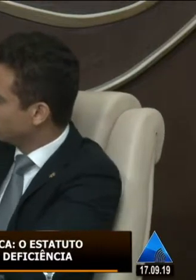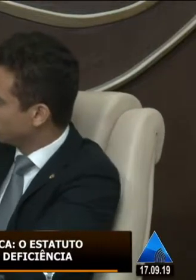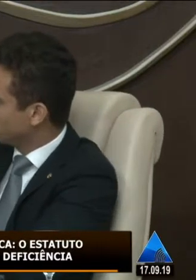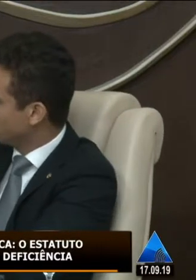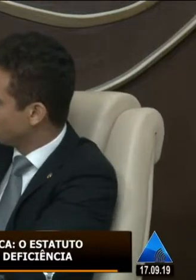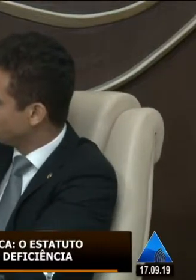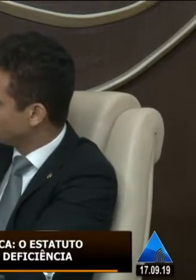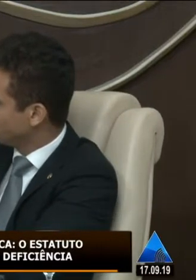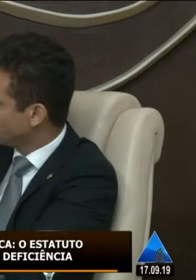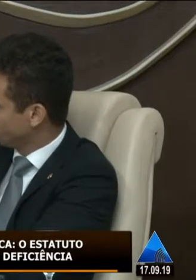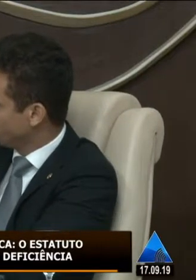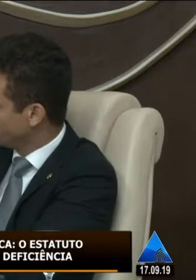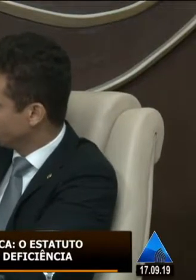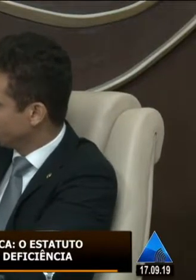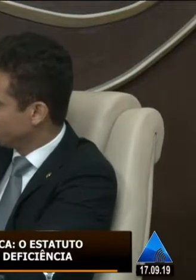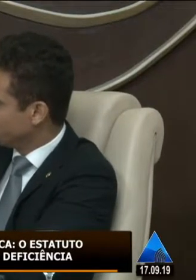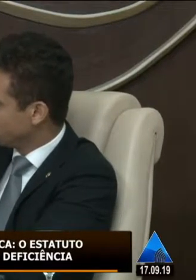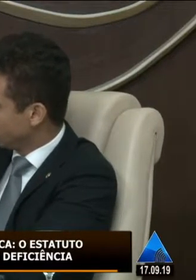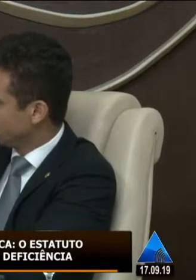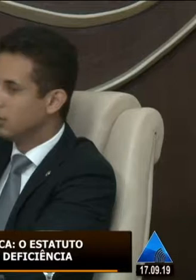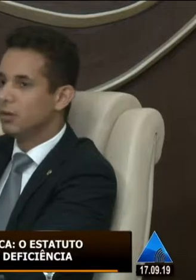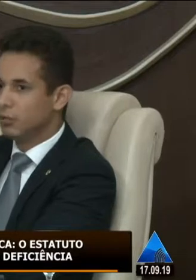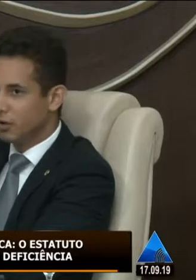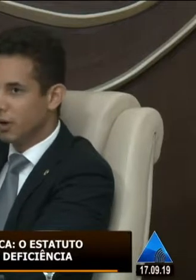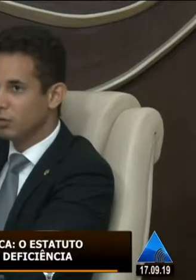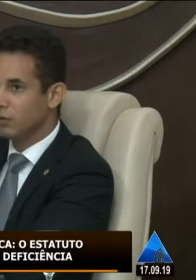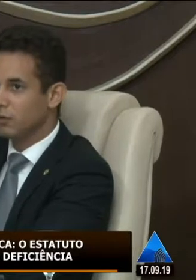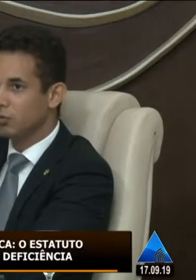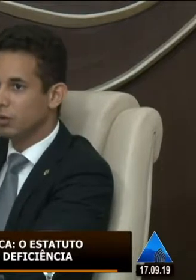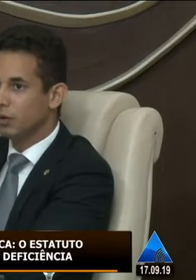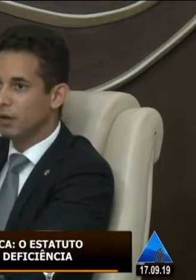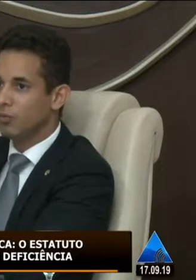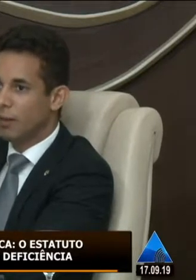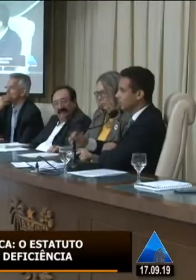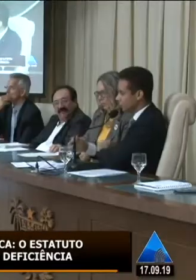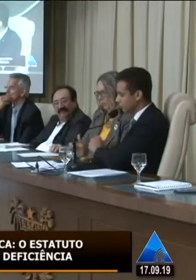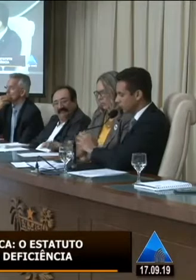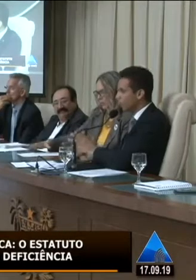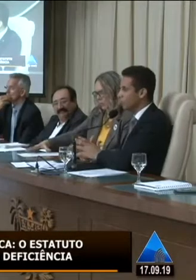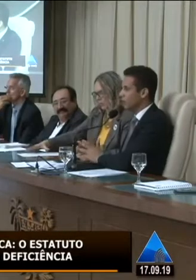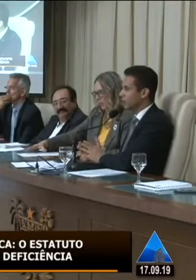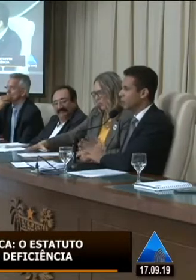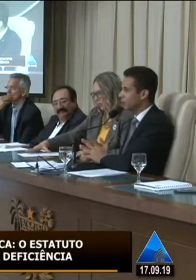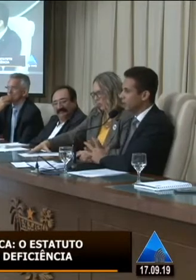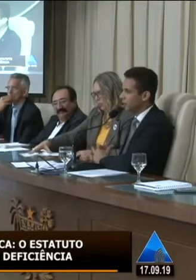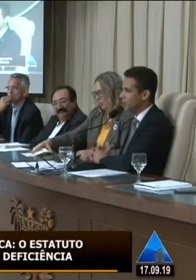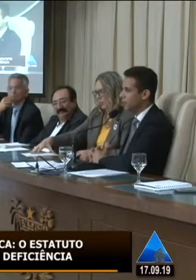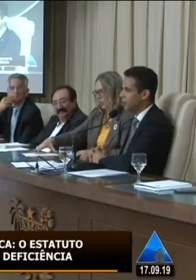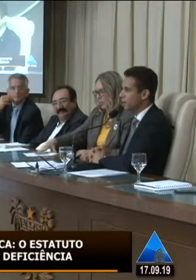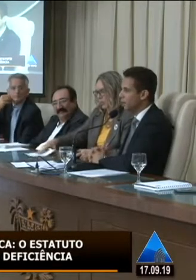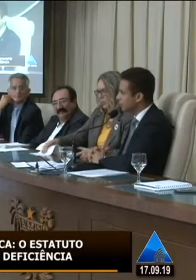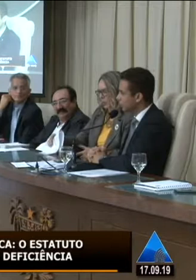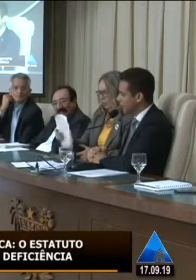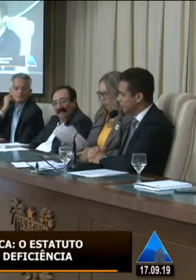com a nossa assessoria participar com a nossa assessoria na formatação desse documento eu gostaria de